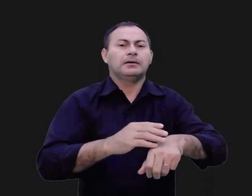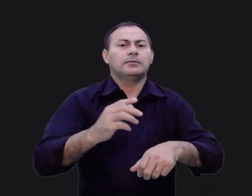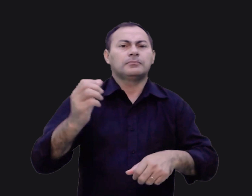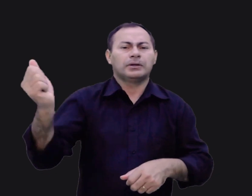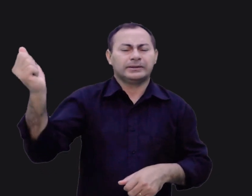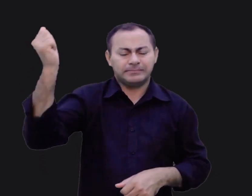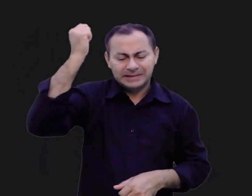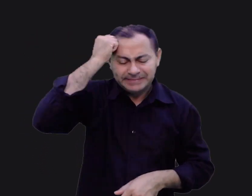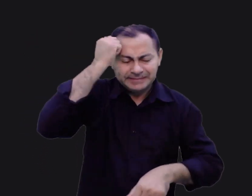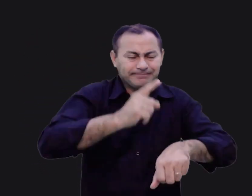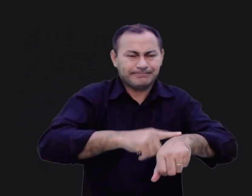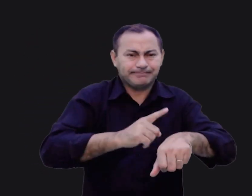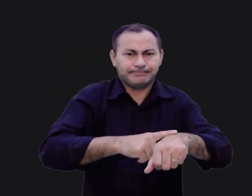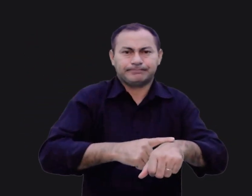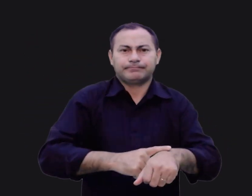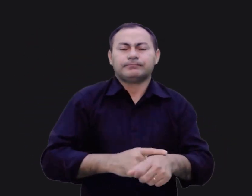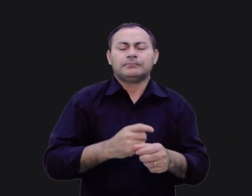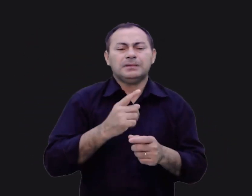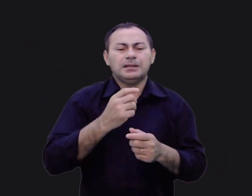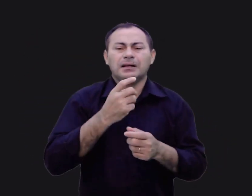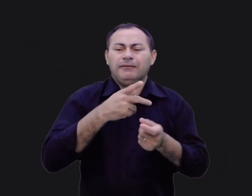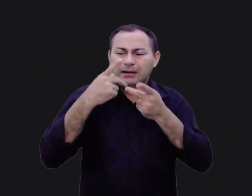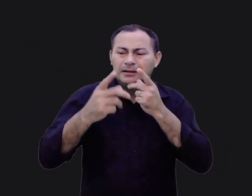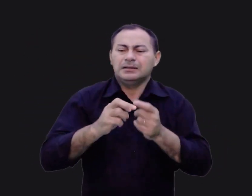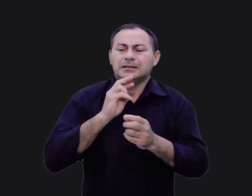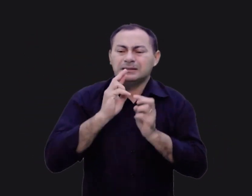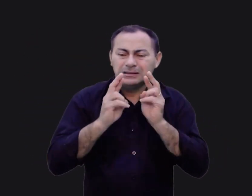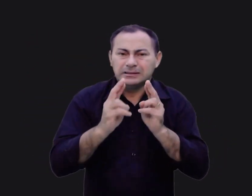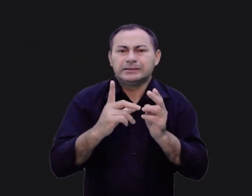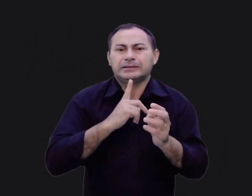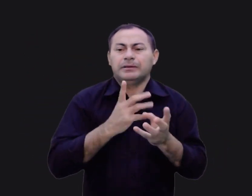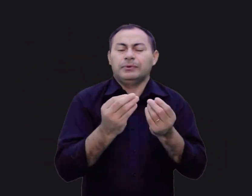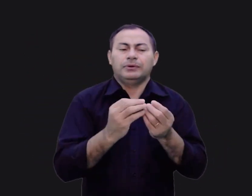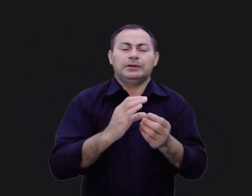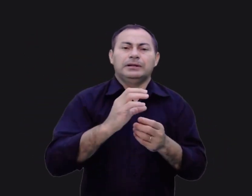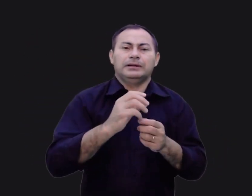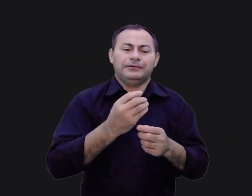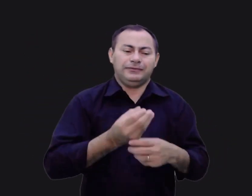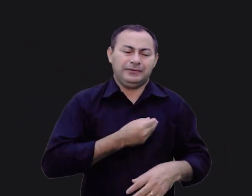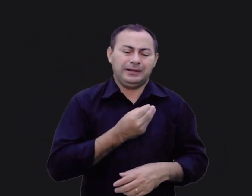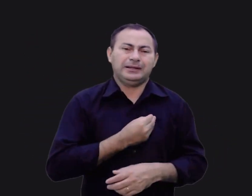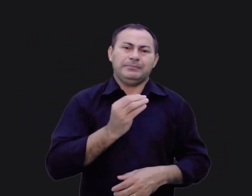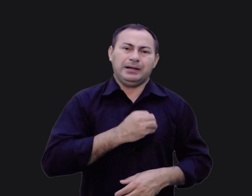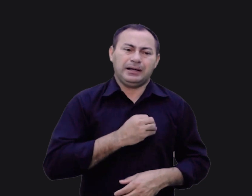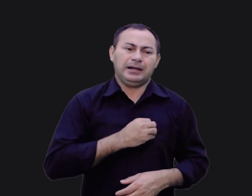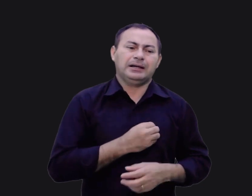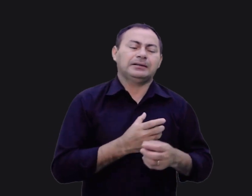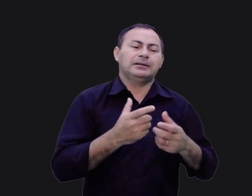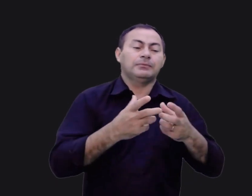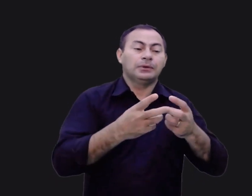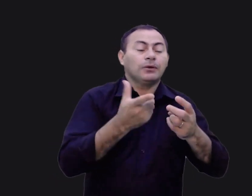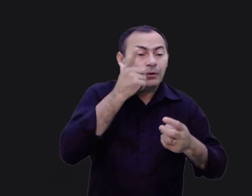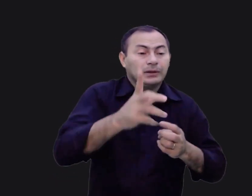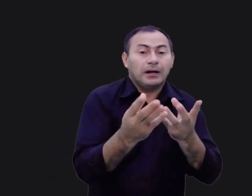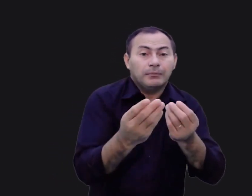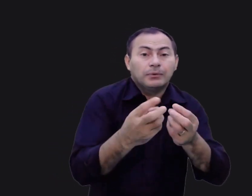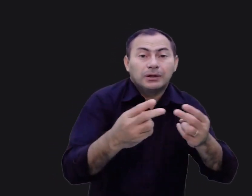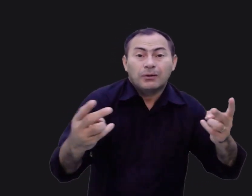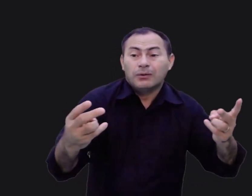arrependimento. Ele lamentava que tivesse muito de Canaã ainda para conquistar. Eu não